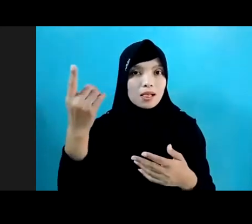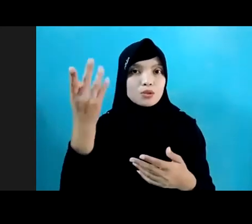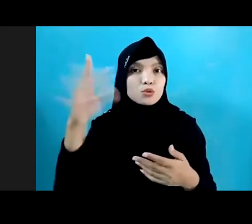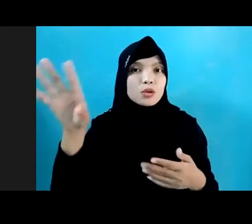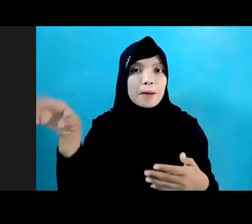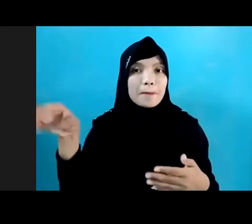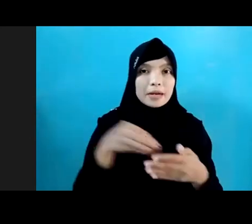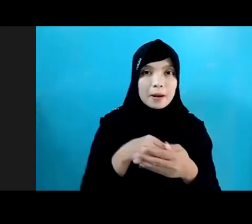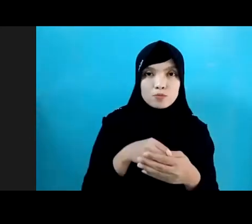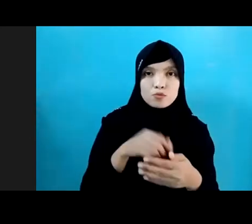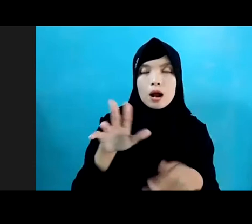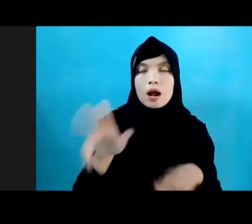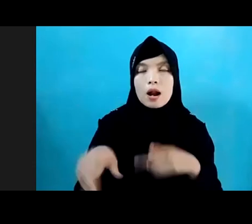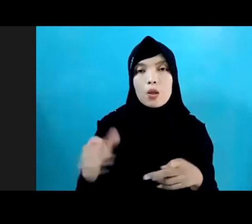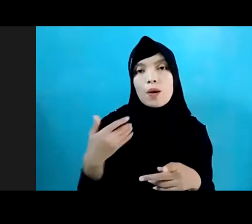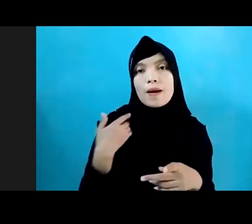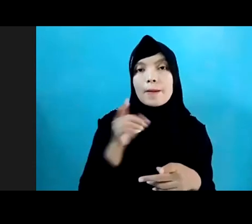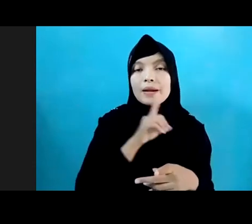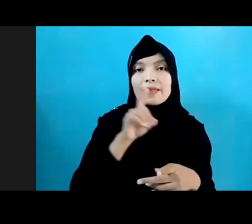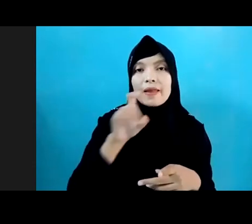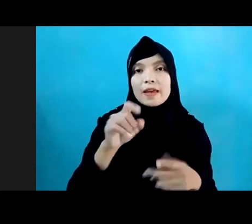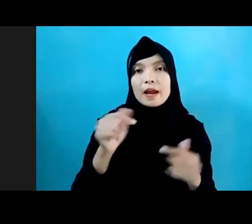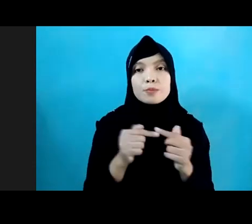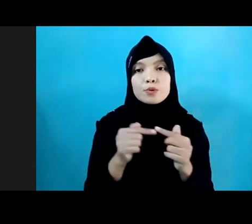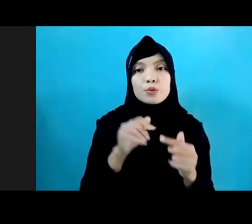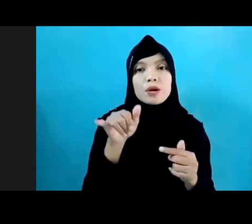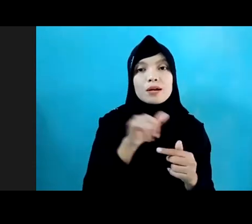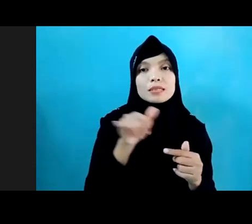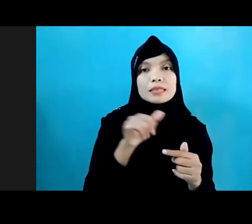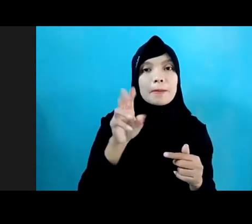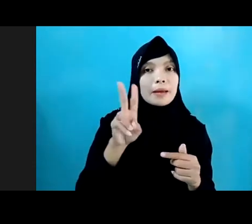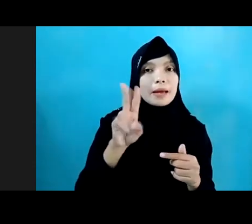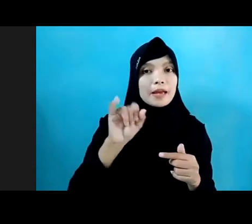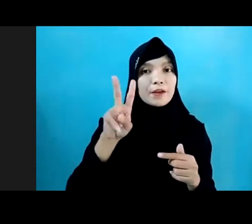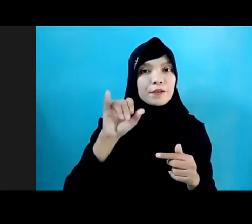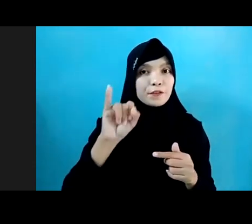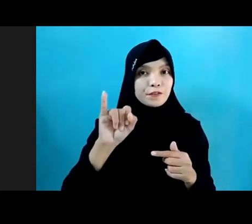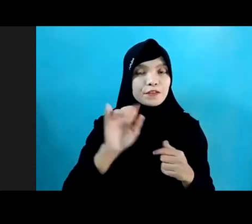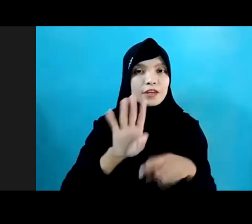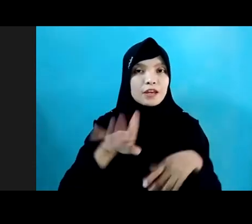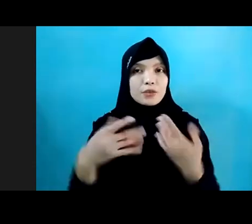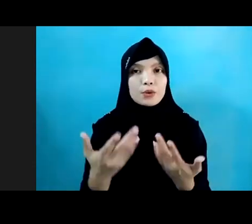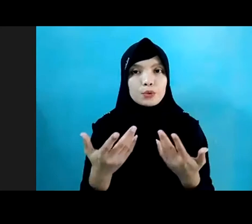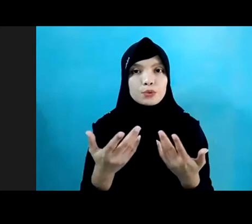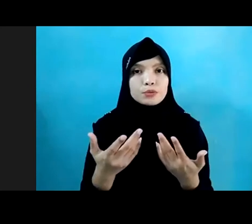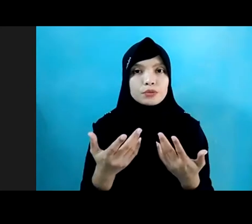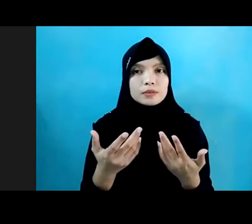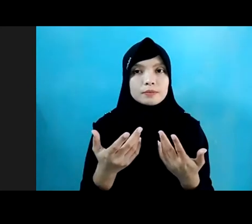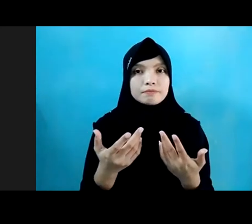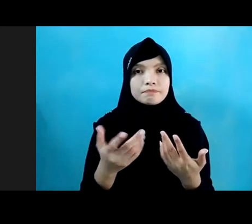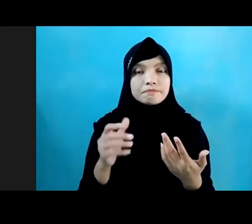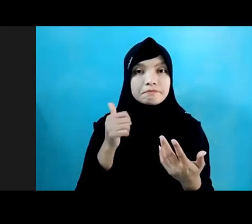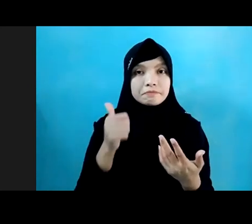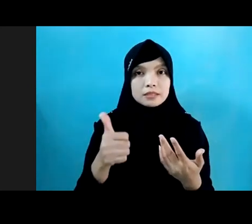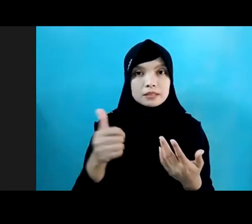Mungkin Kalau Ada Pertanyaan Terkait Dengan Tadi Apa Yang Disampaikan Oleh Ibu Vivi Kembali Kami Undang Anda Untuk Bisa